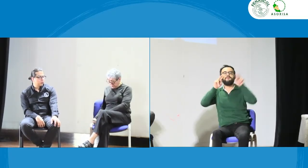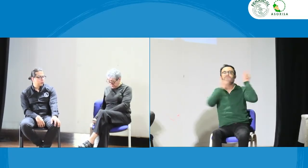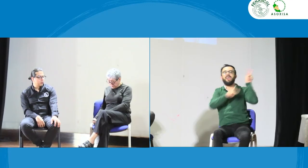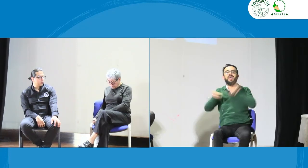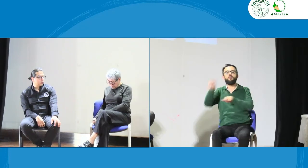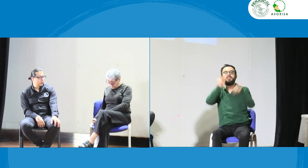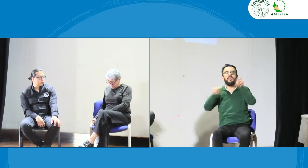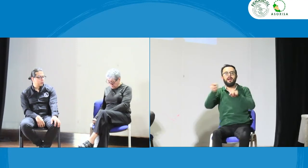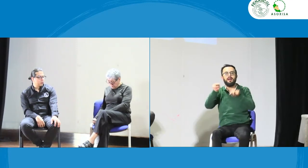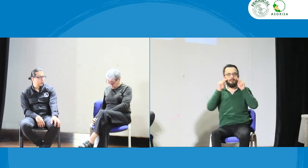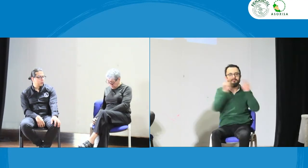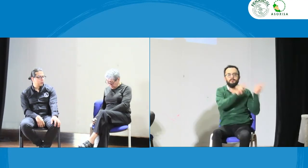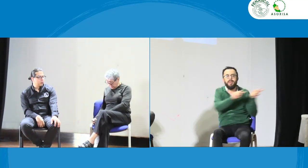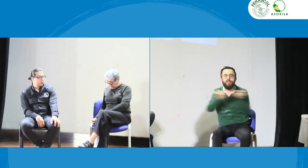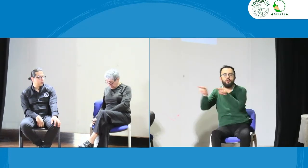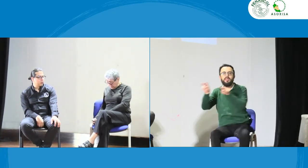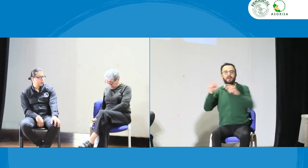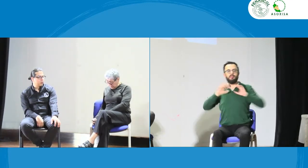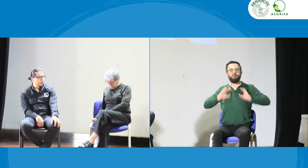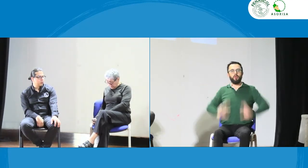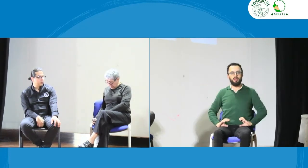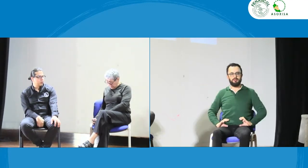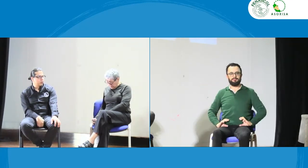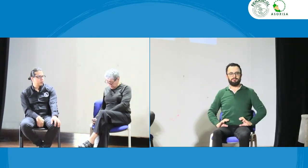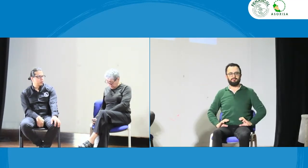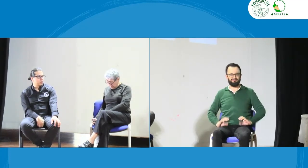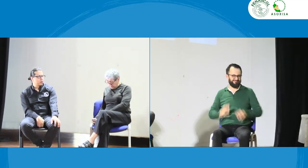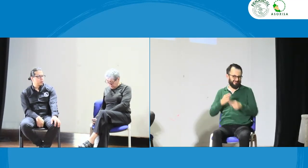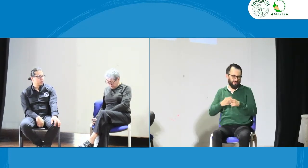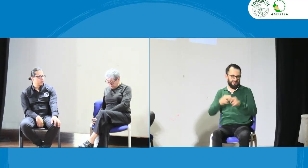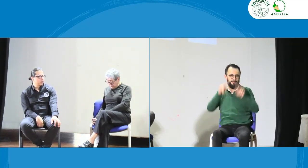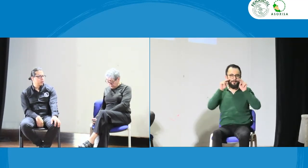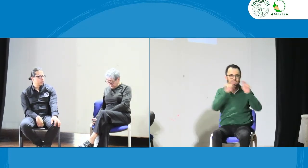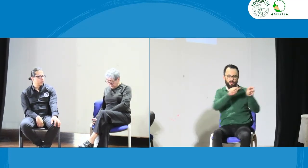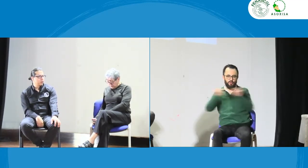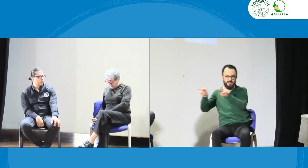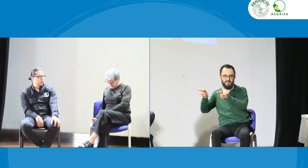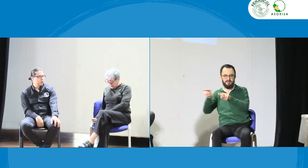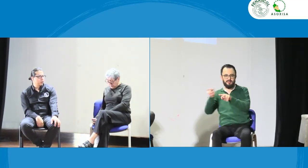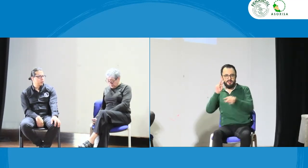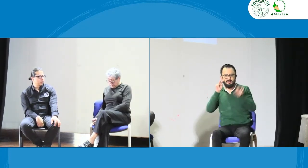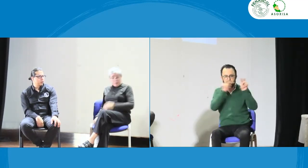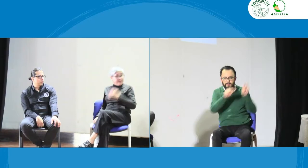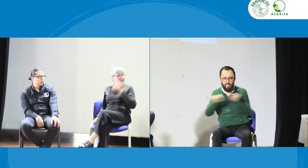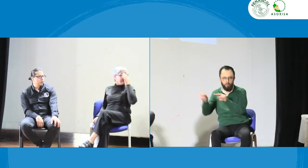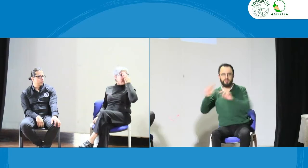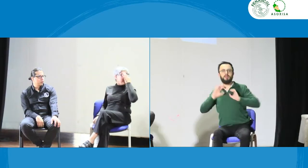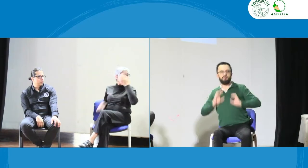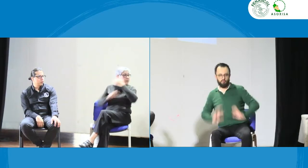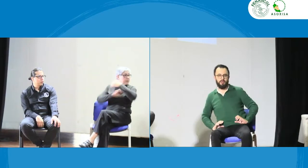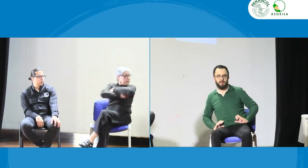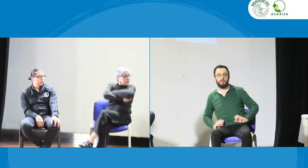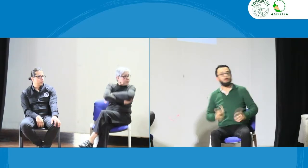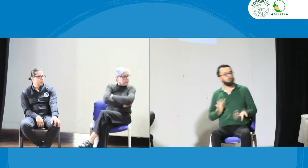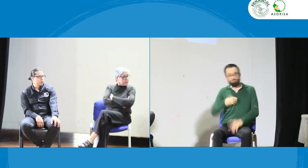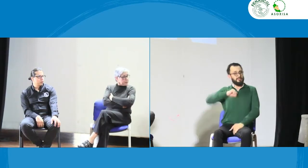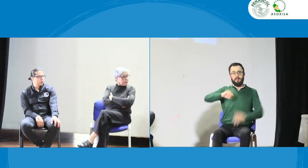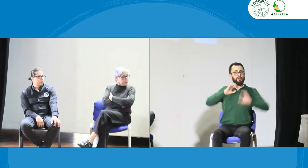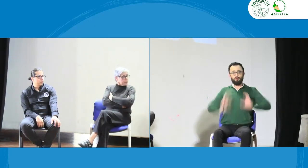hay unas acciones de veeduría ciudadana así lo denomina la constitución veeduría ciudadana